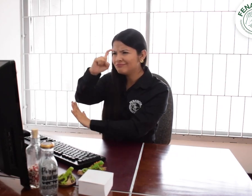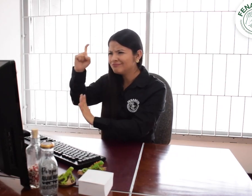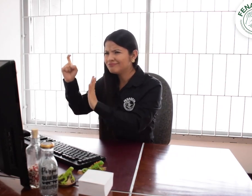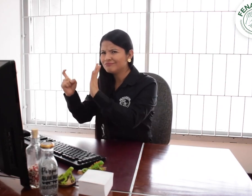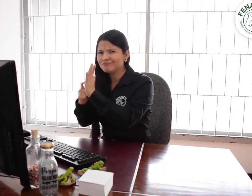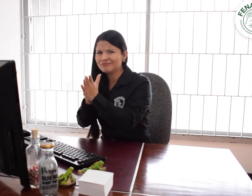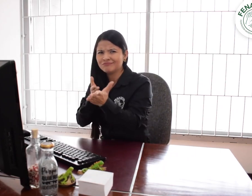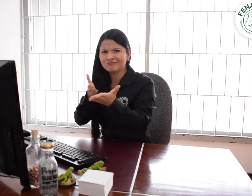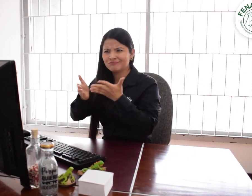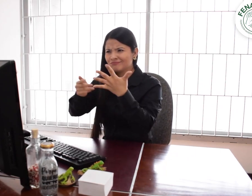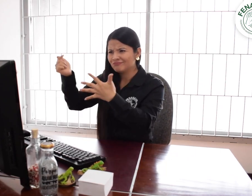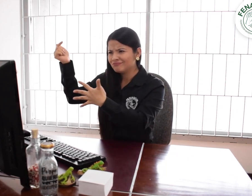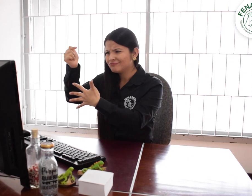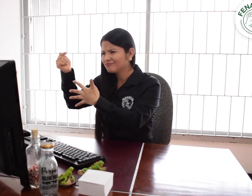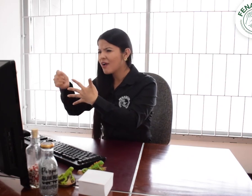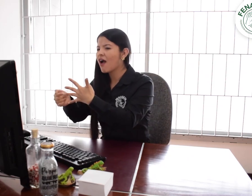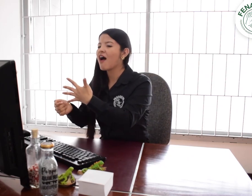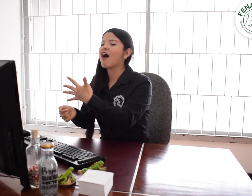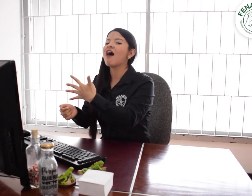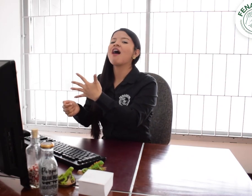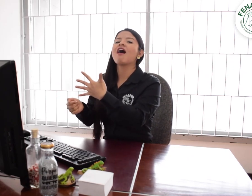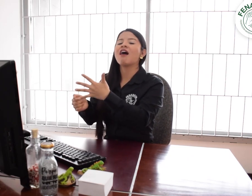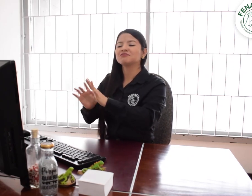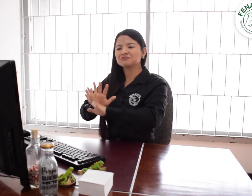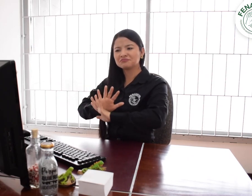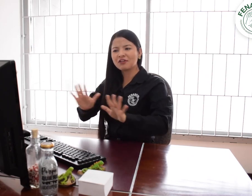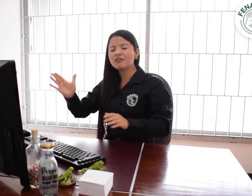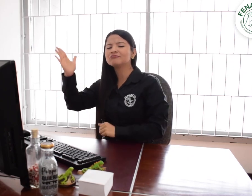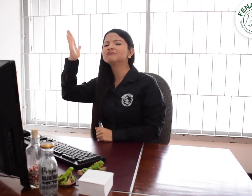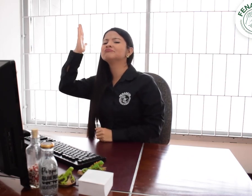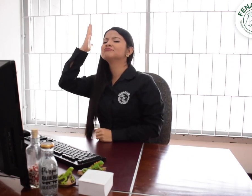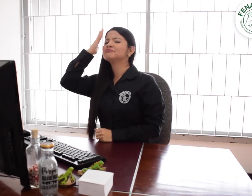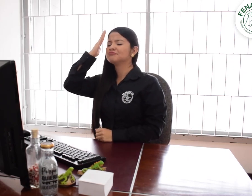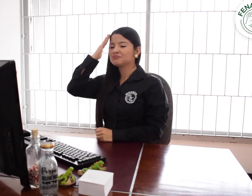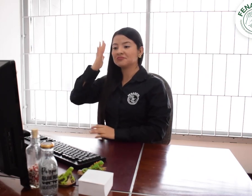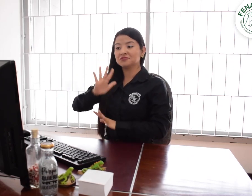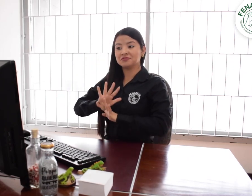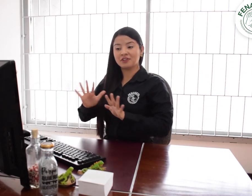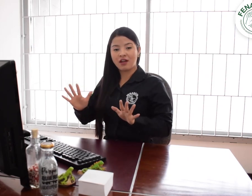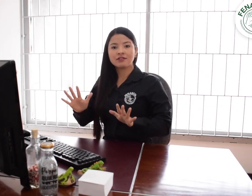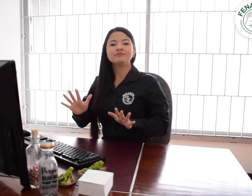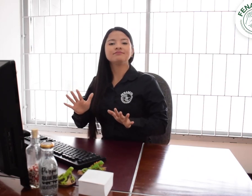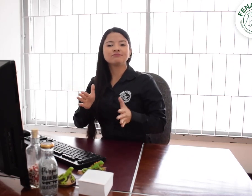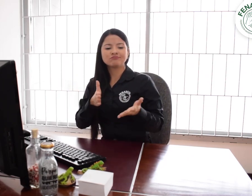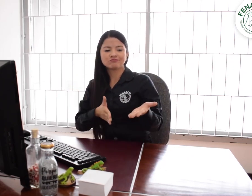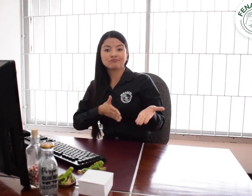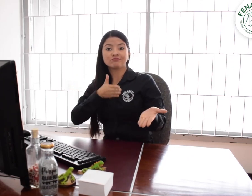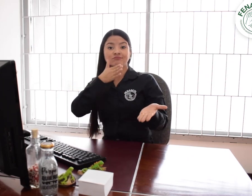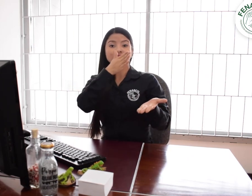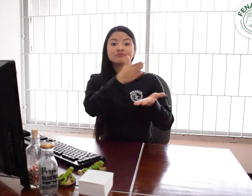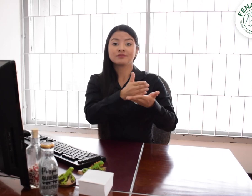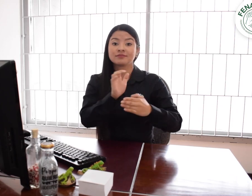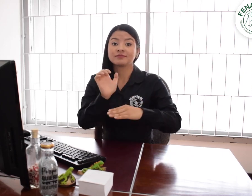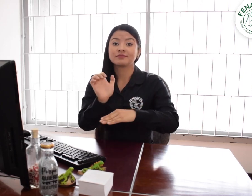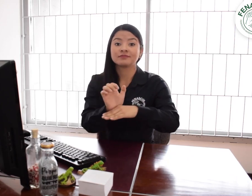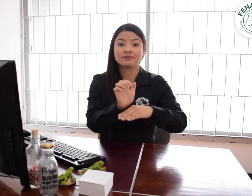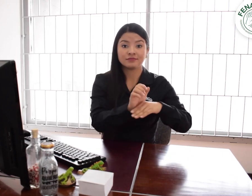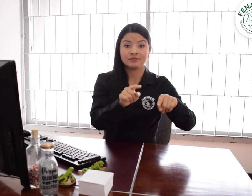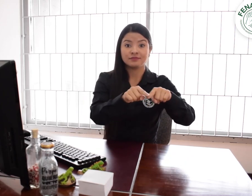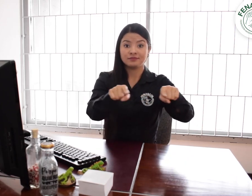sobre horarios de atención, ubicación y servicios. De esta manera, puedo acercarme a la entidad en sus puntos de atención